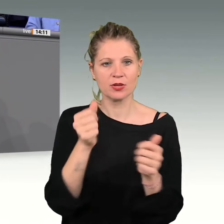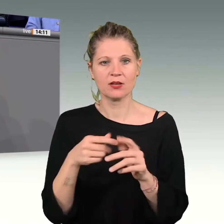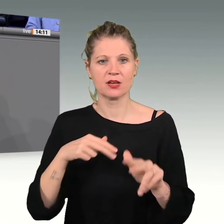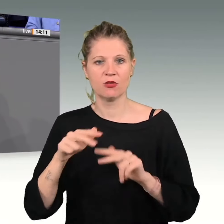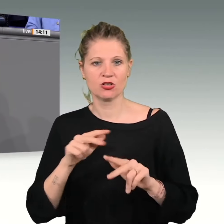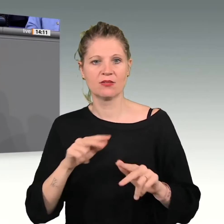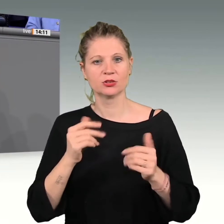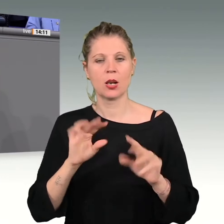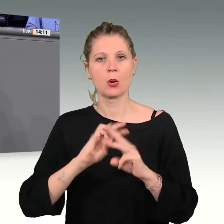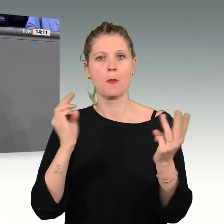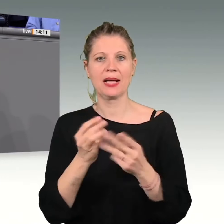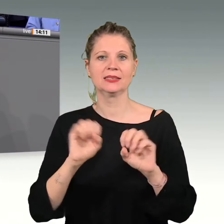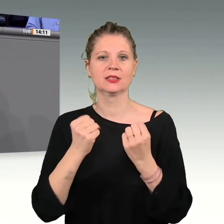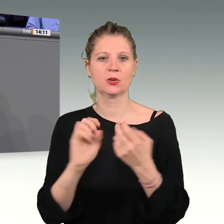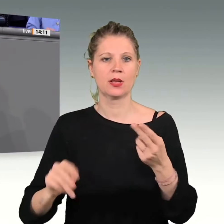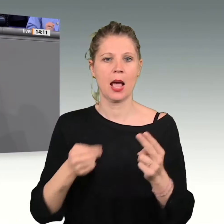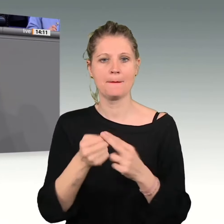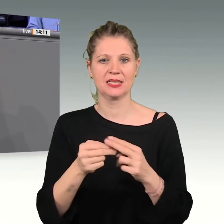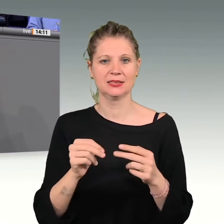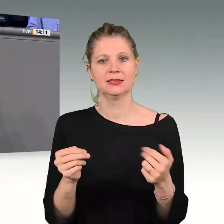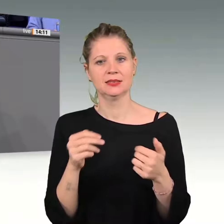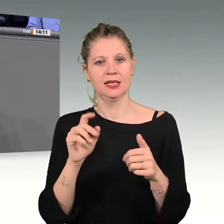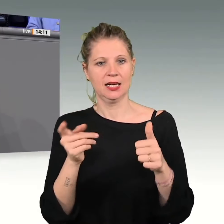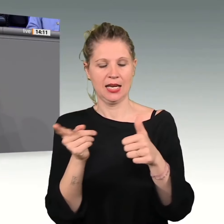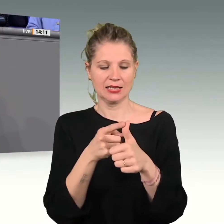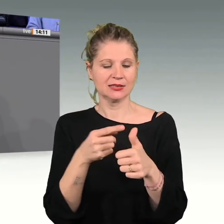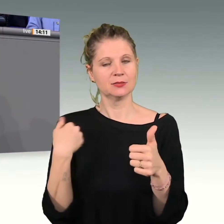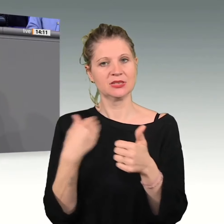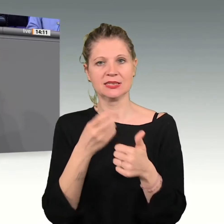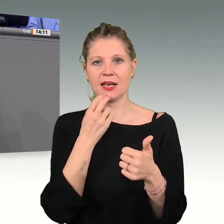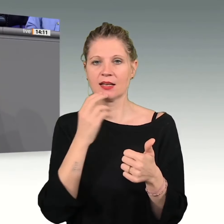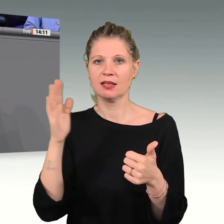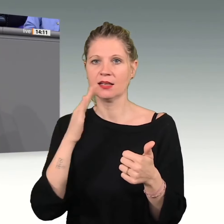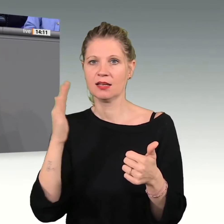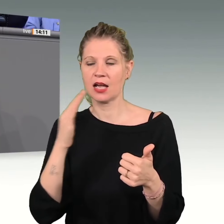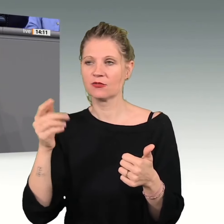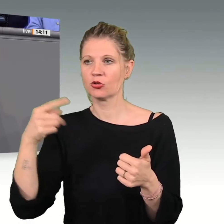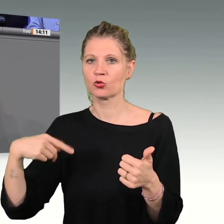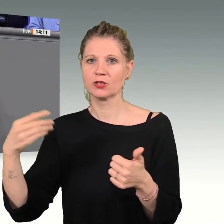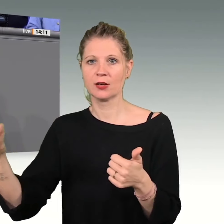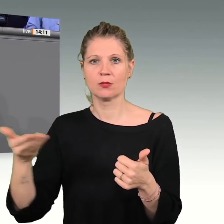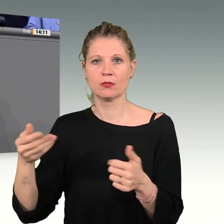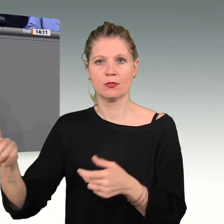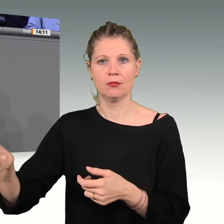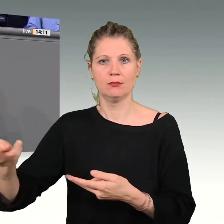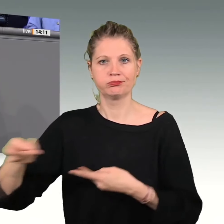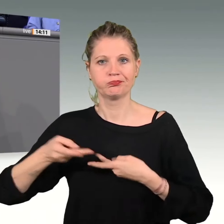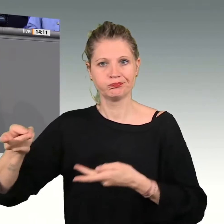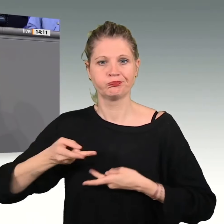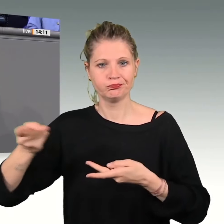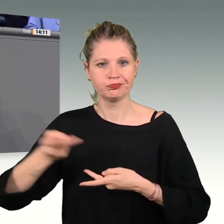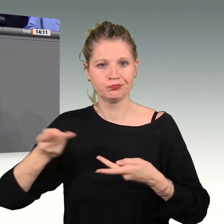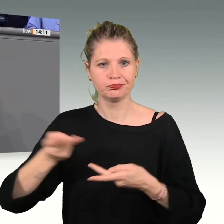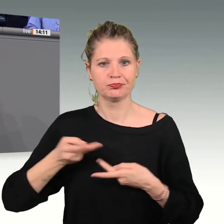Jahrzehnte die folgenden. Erstens. Energie kommt in Form von Gas aus Russland. Die Kosten der Verteidigung übernehmen die USA. Der Rest der Welt